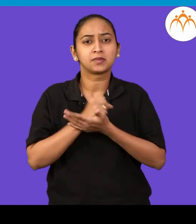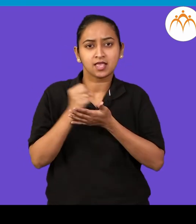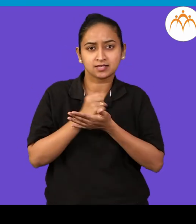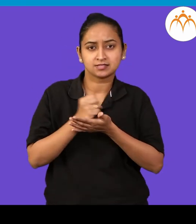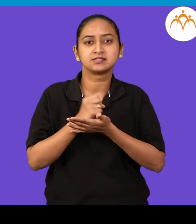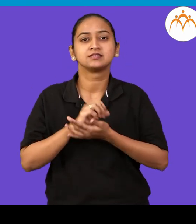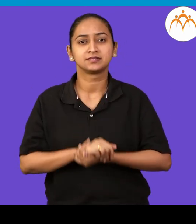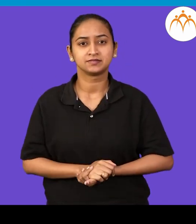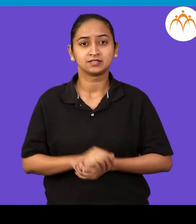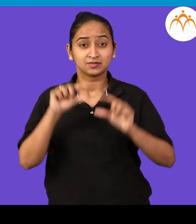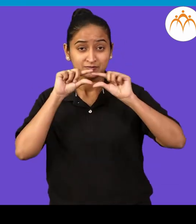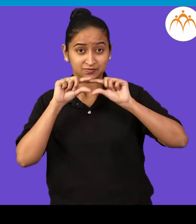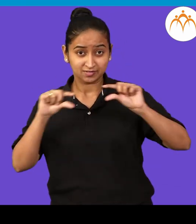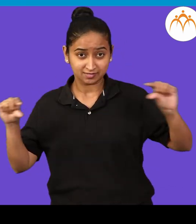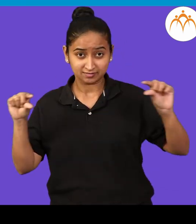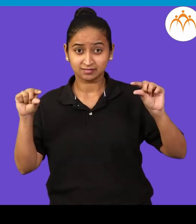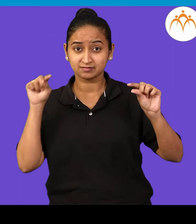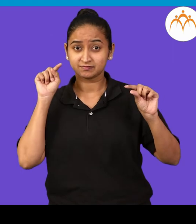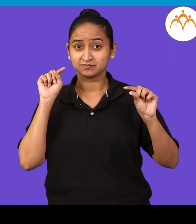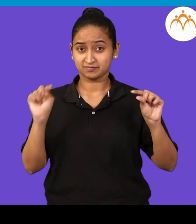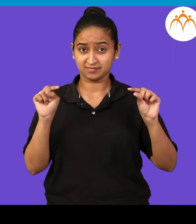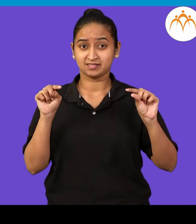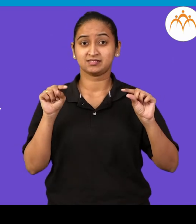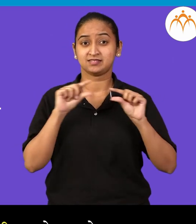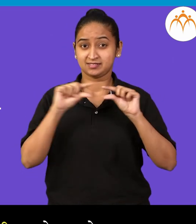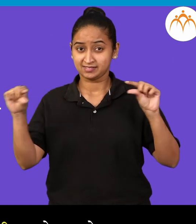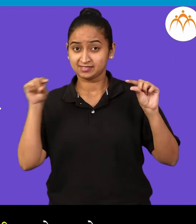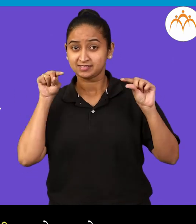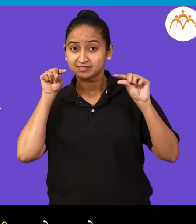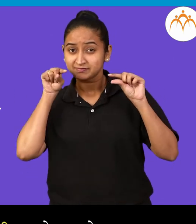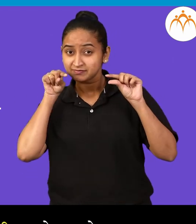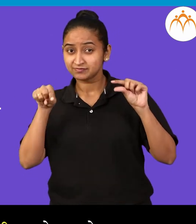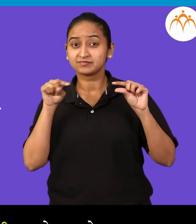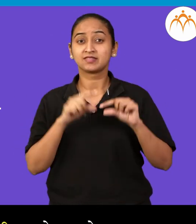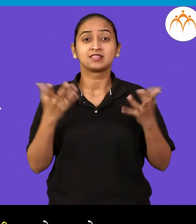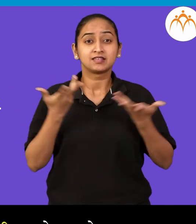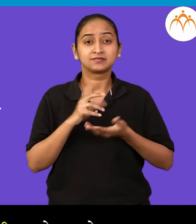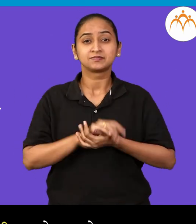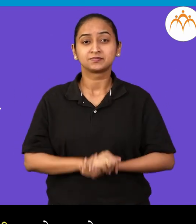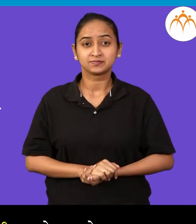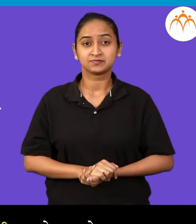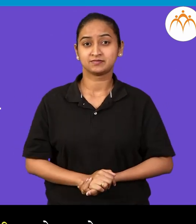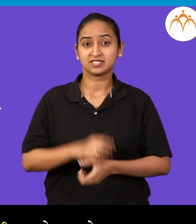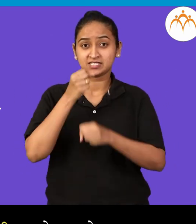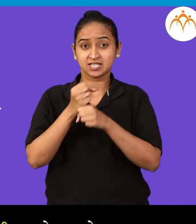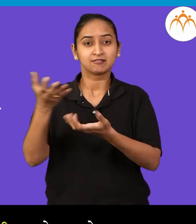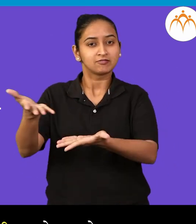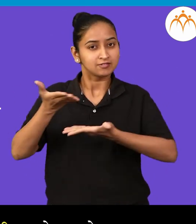वाक्के वाचा, पाहुणे आले कि चाहा पाणी करावे लागते,